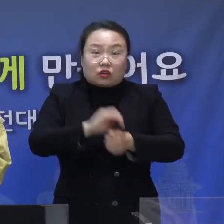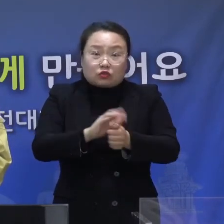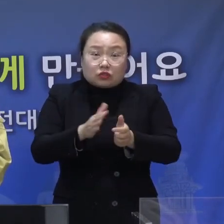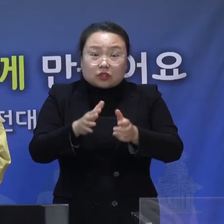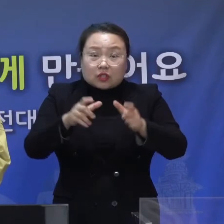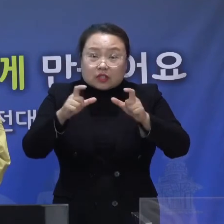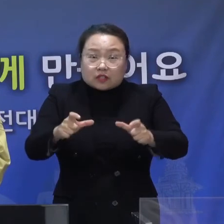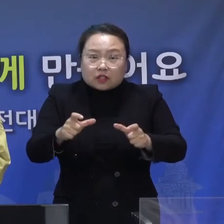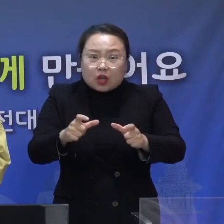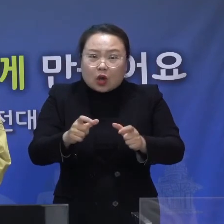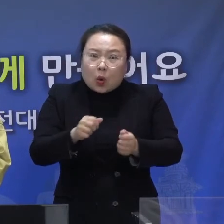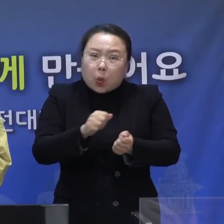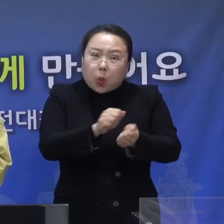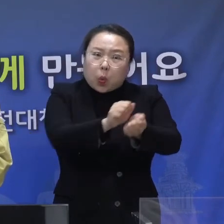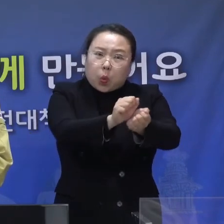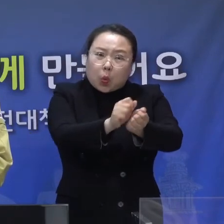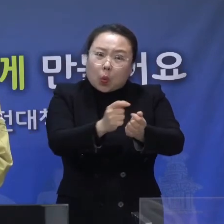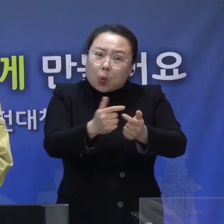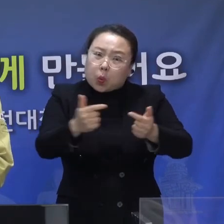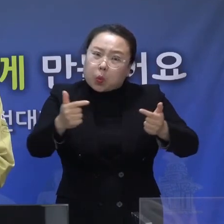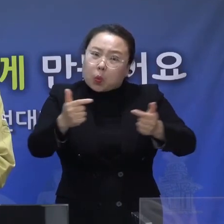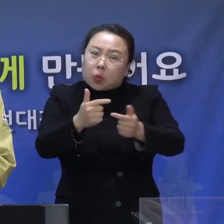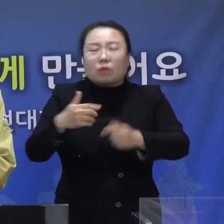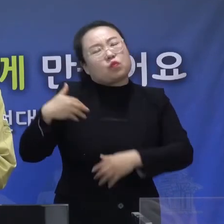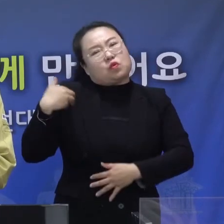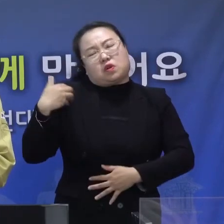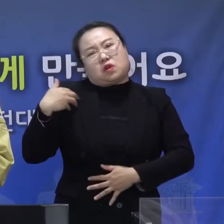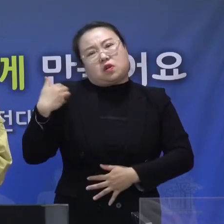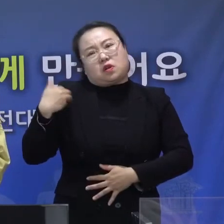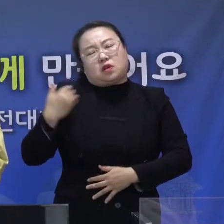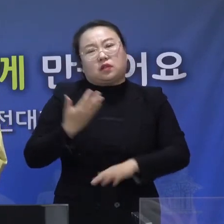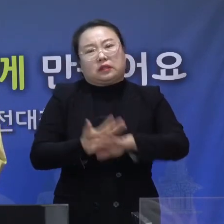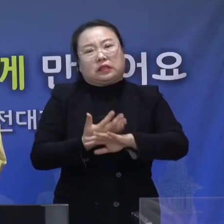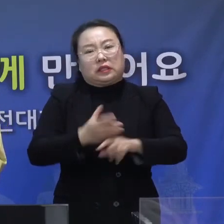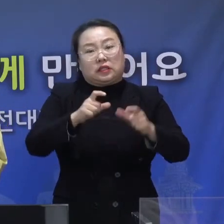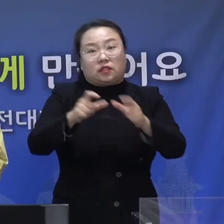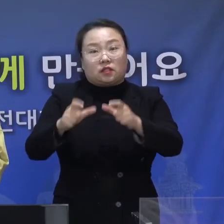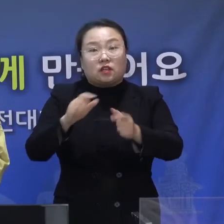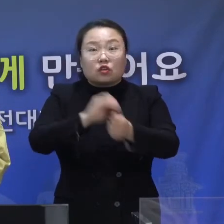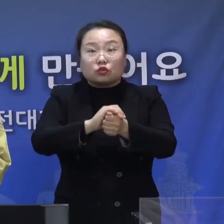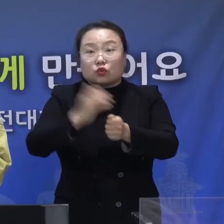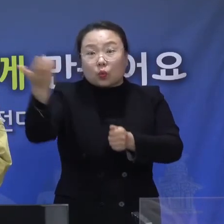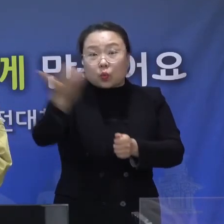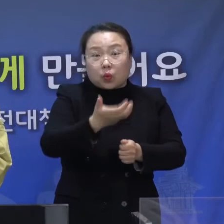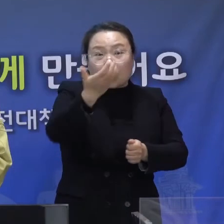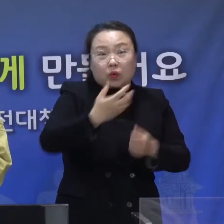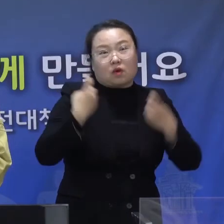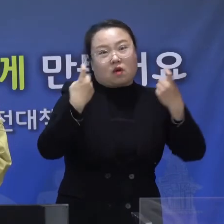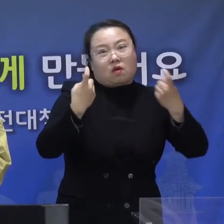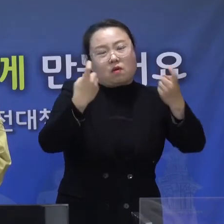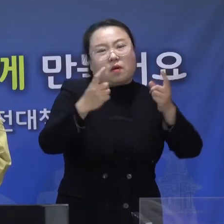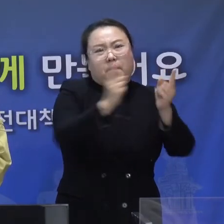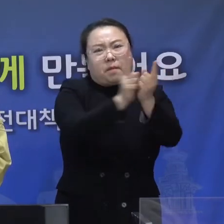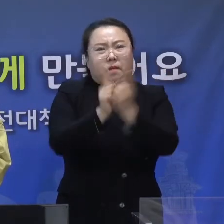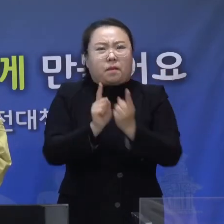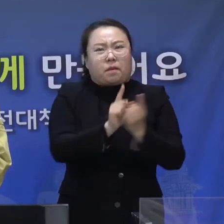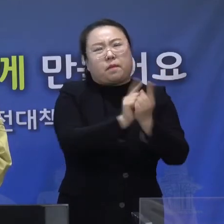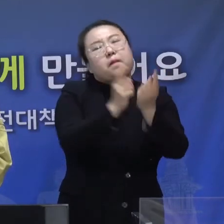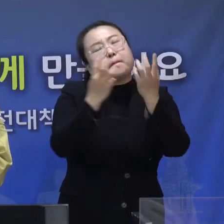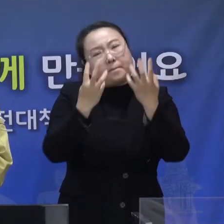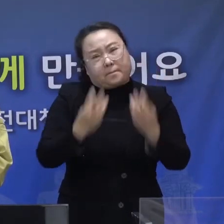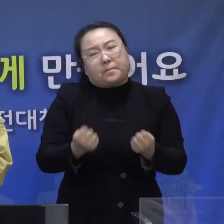아무도 가늠할 수가 없습니다. 다른 지역의 확진자가 경주를 방문하여 많은 시민들과 접촉하는 사례가